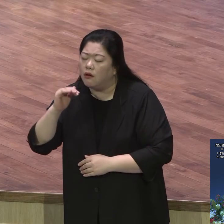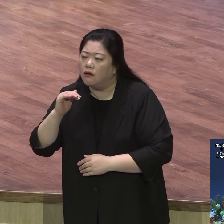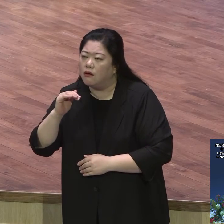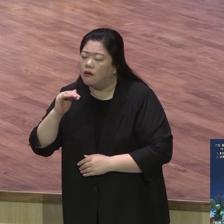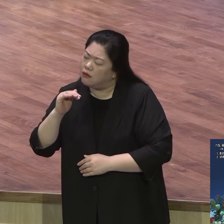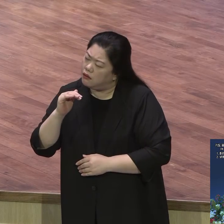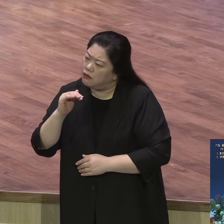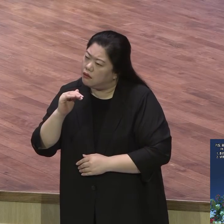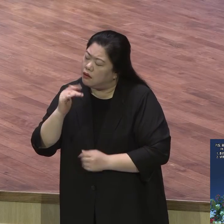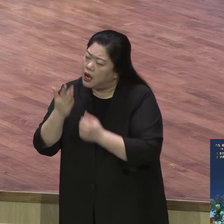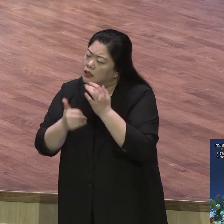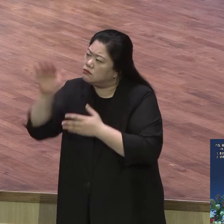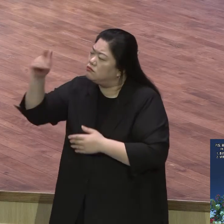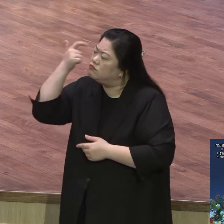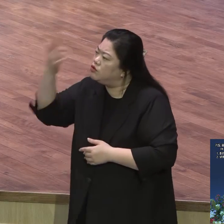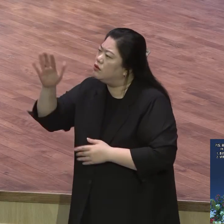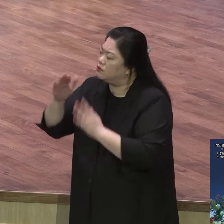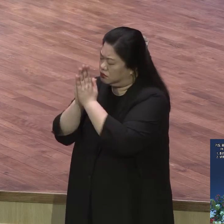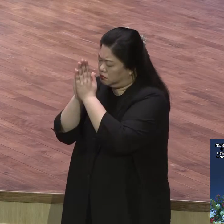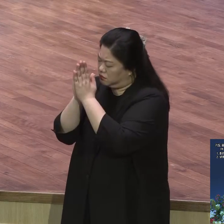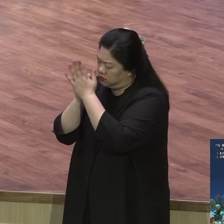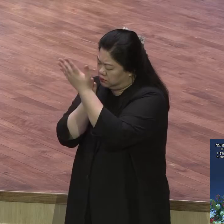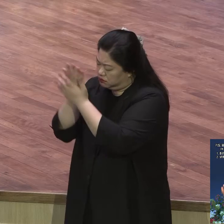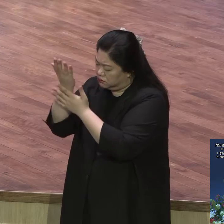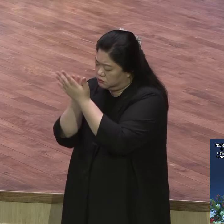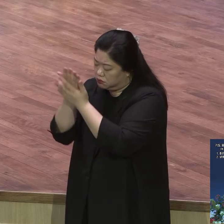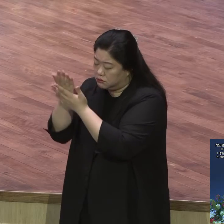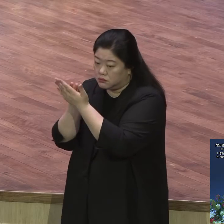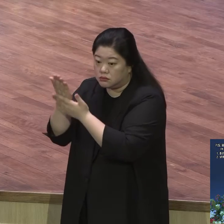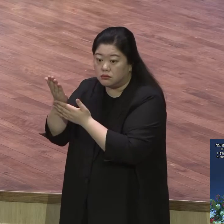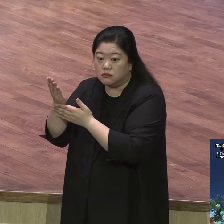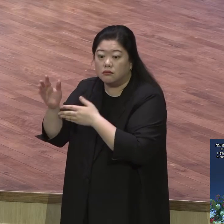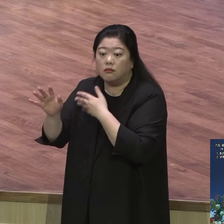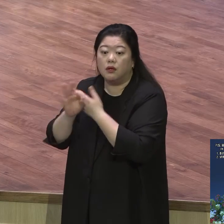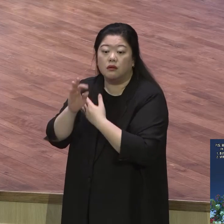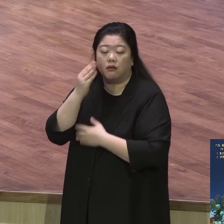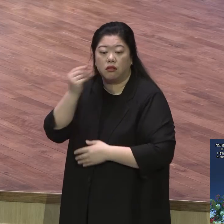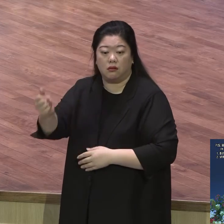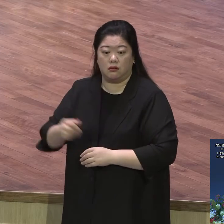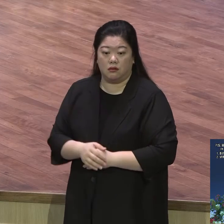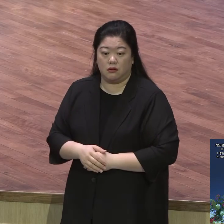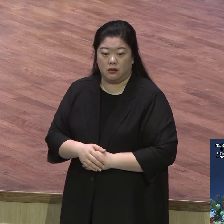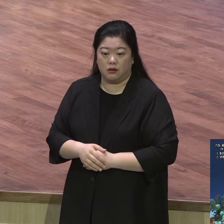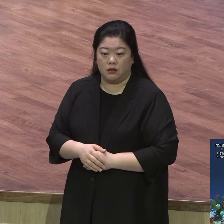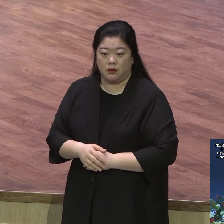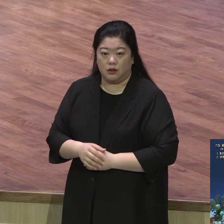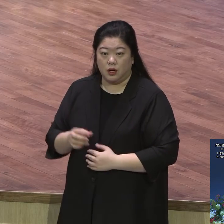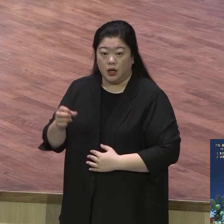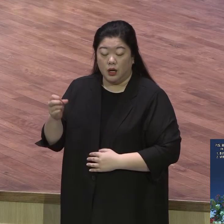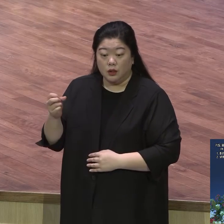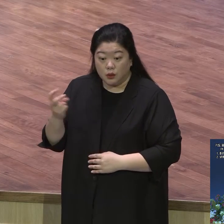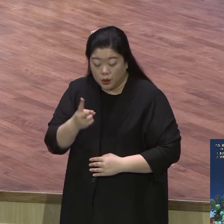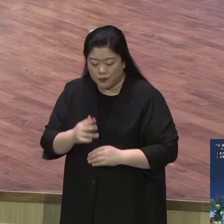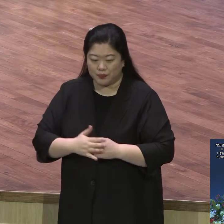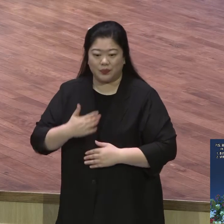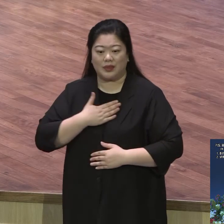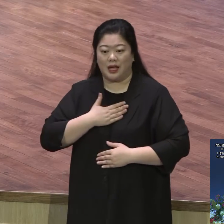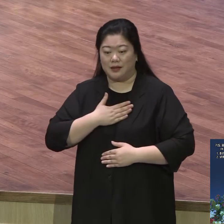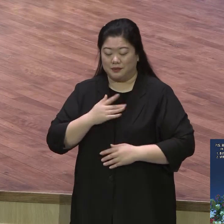제가 장로 대피기도 하면 교인들이 지난주 목사님 설교한 걸 다 기억이 난다는 거예요 그걸 쫙 대표 기도